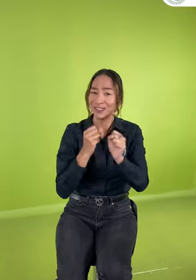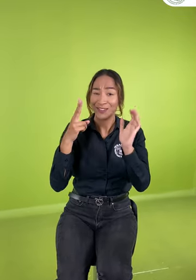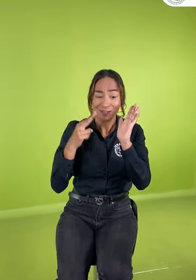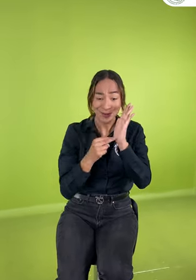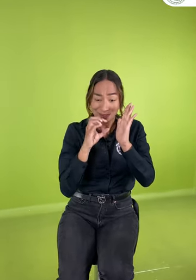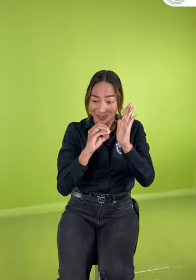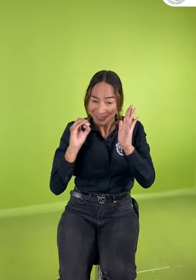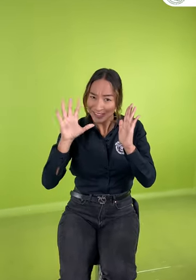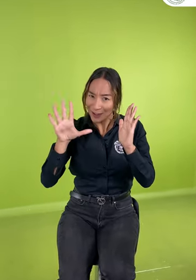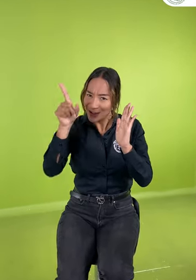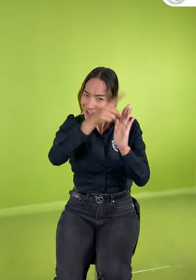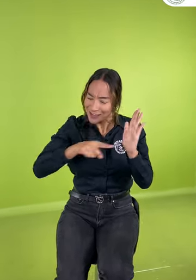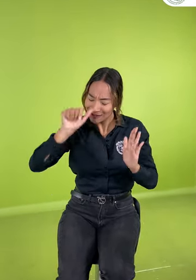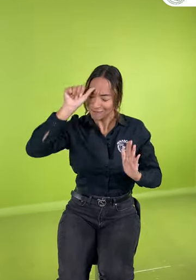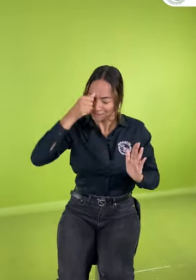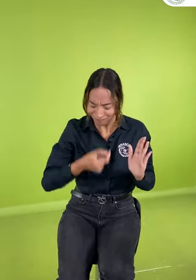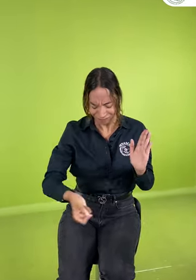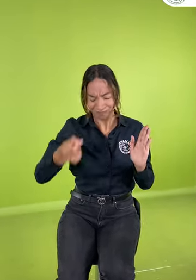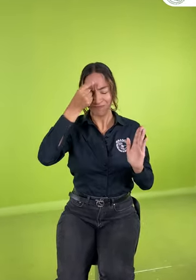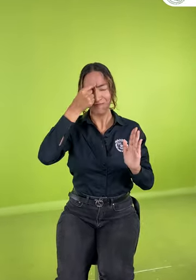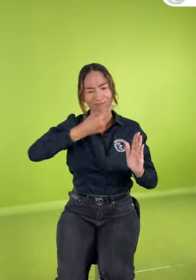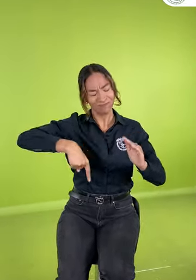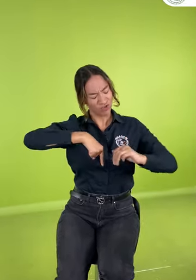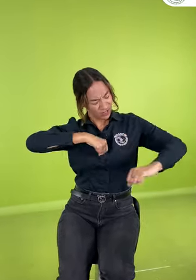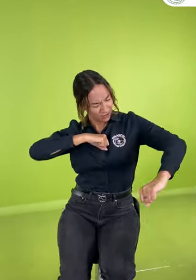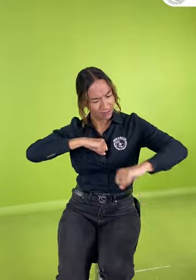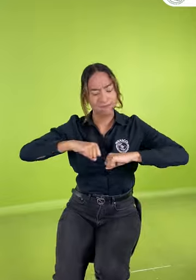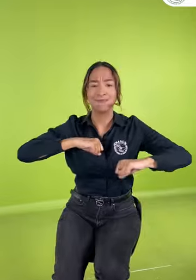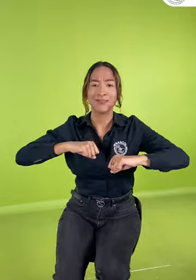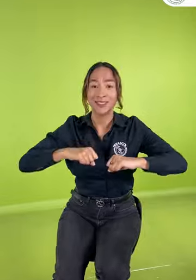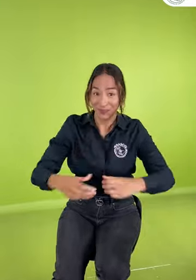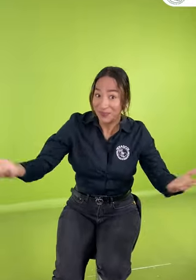publicó la Ley 982 y es muy útil para la gestión.